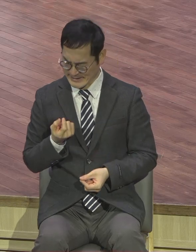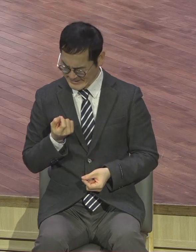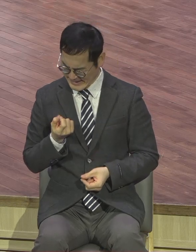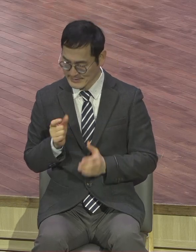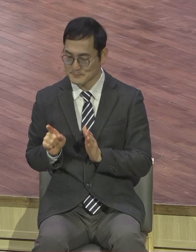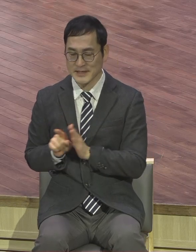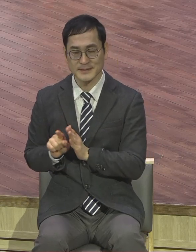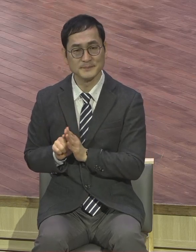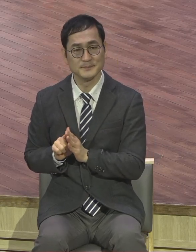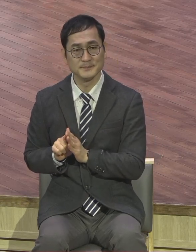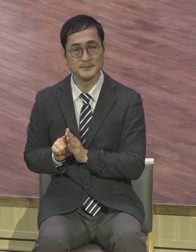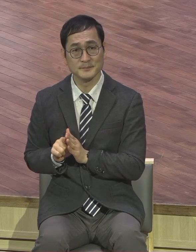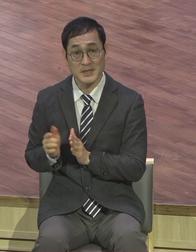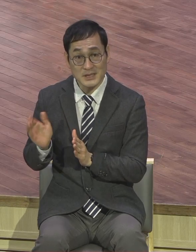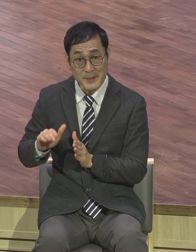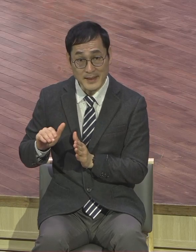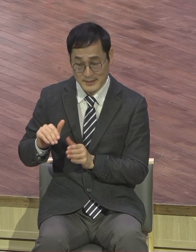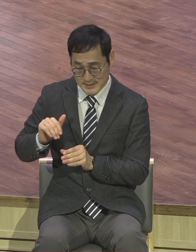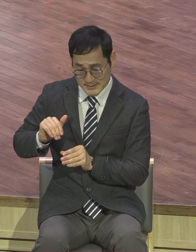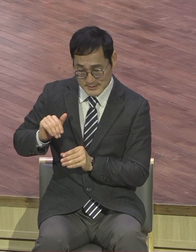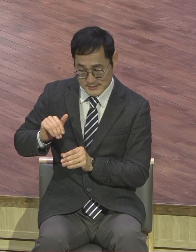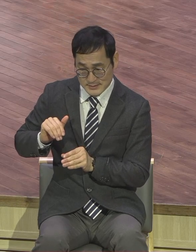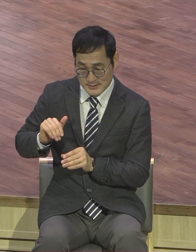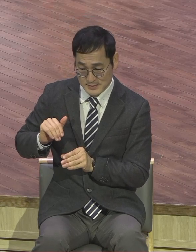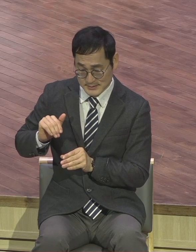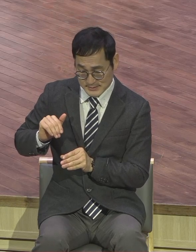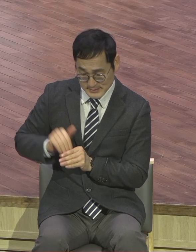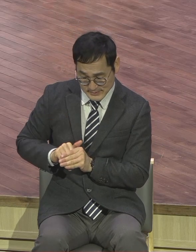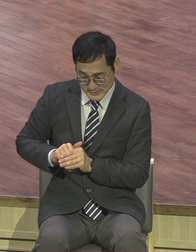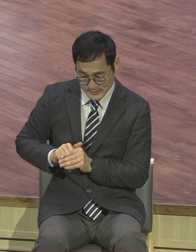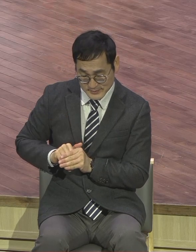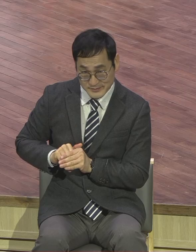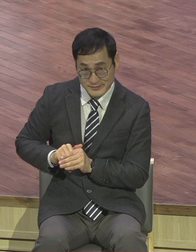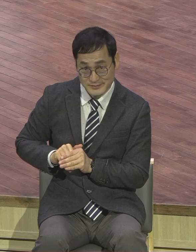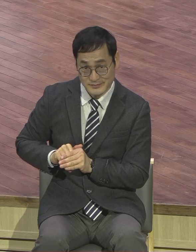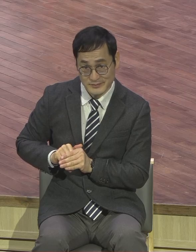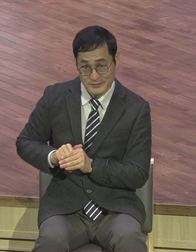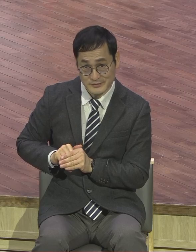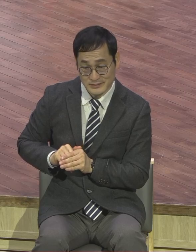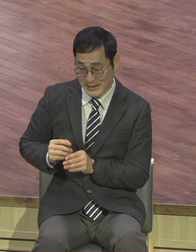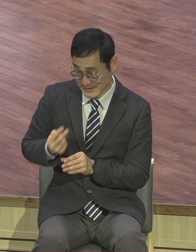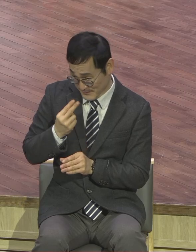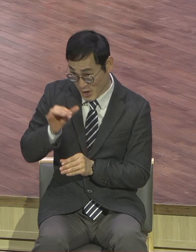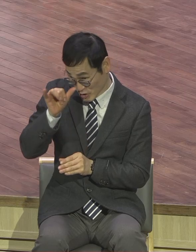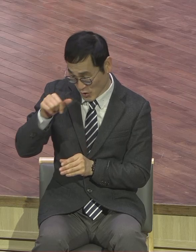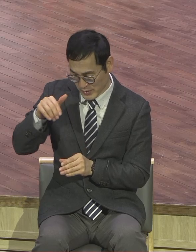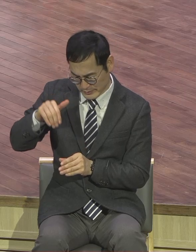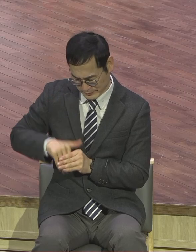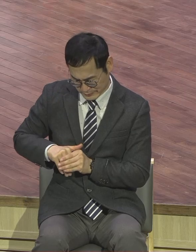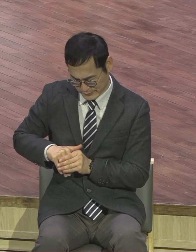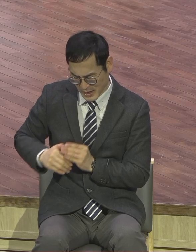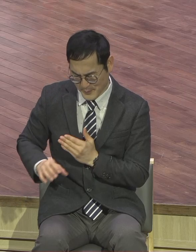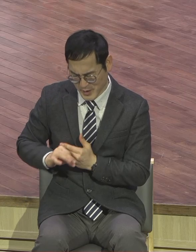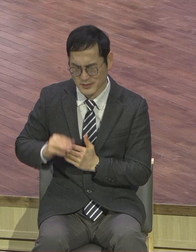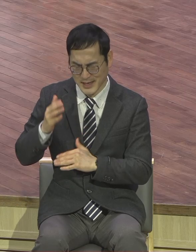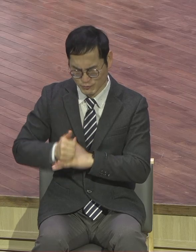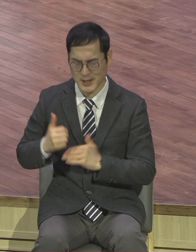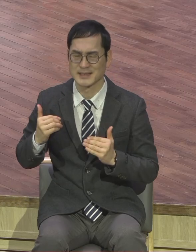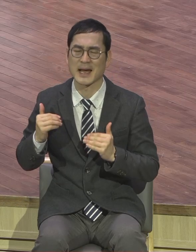그 속에 예수 생명이 있는 사람은 자라게 된다. 점점점점 그렇게